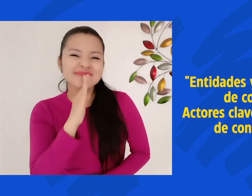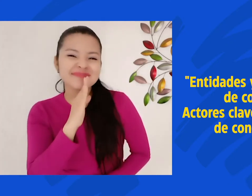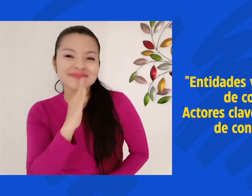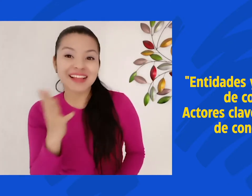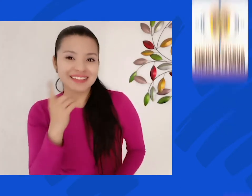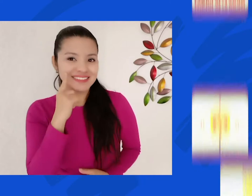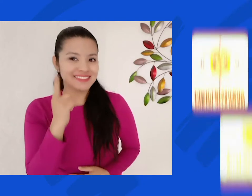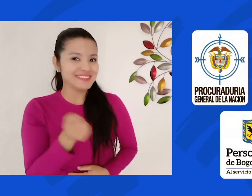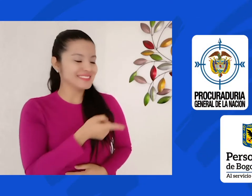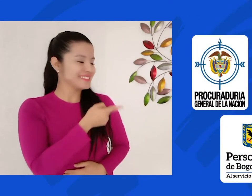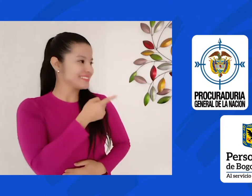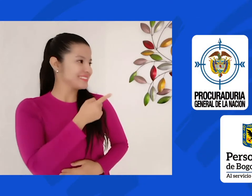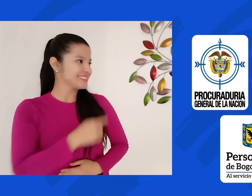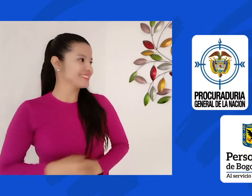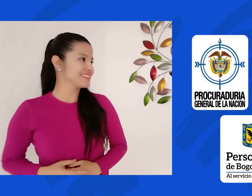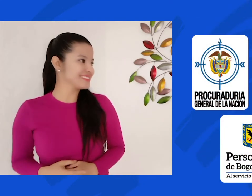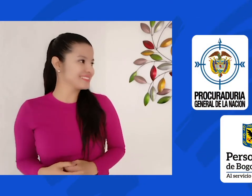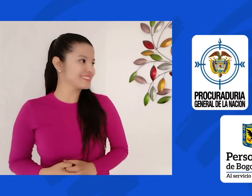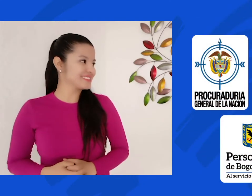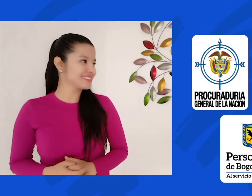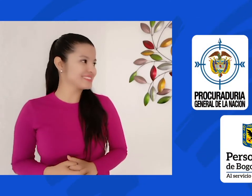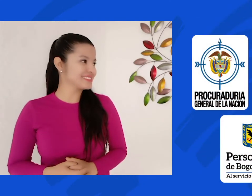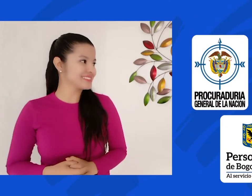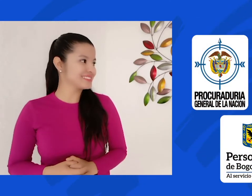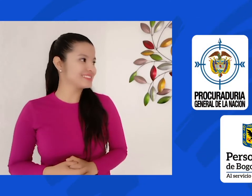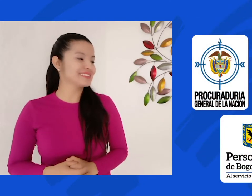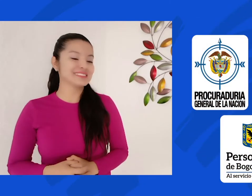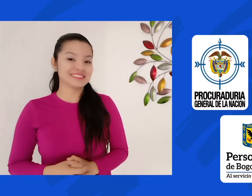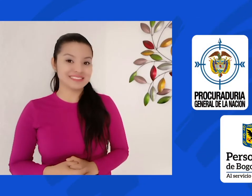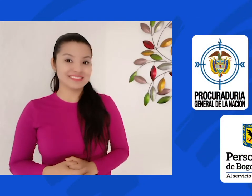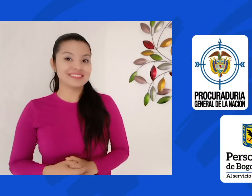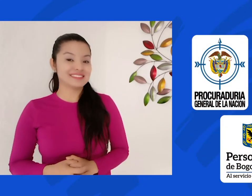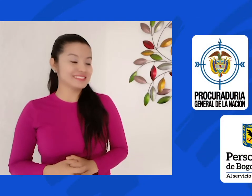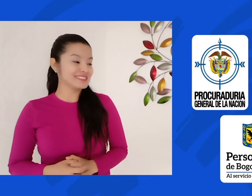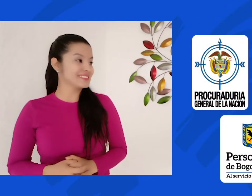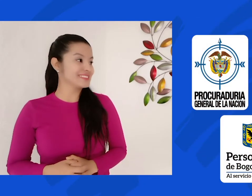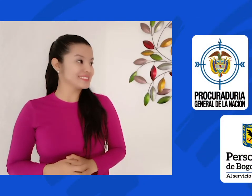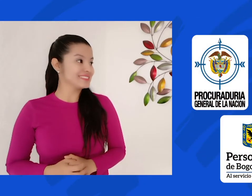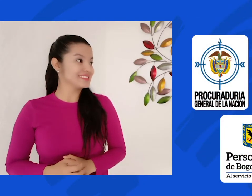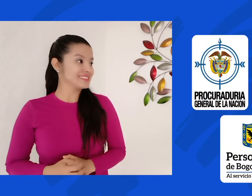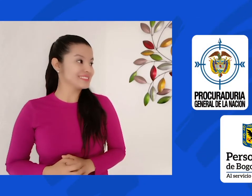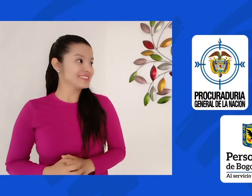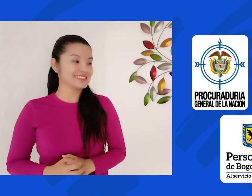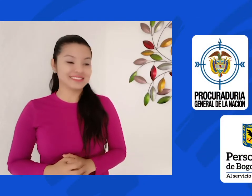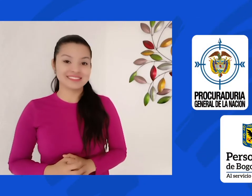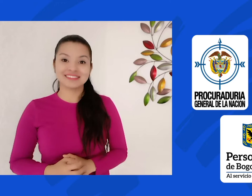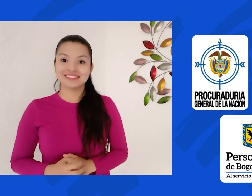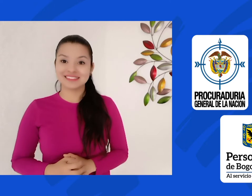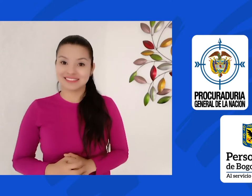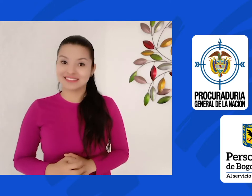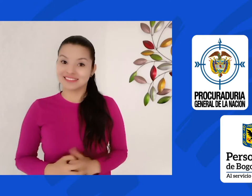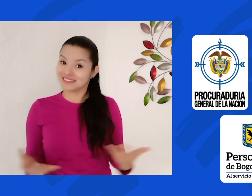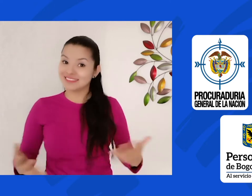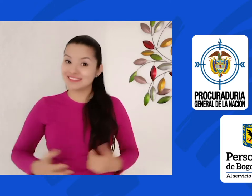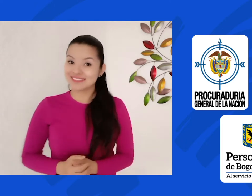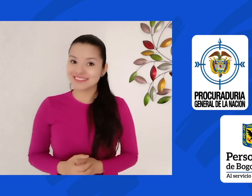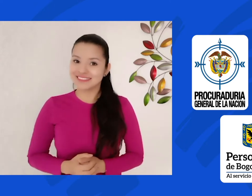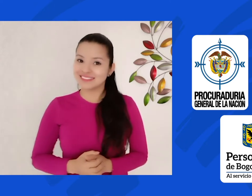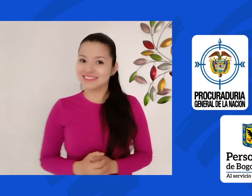invitados son Procuraduría General de la Nación, Defensoría del Pueblo, Personería de Bogotá.